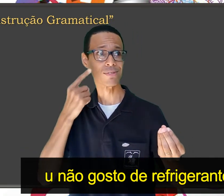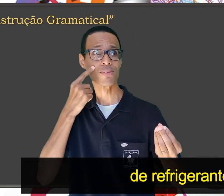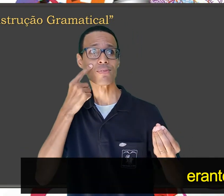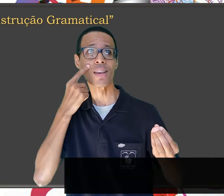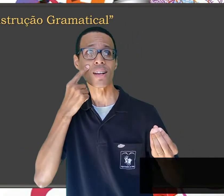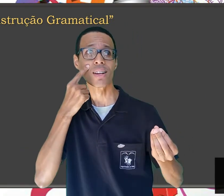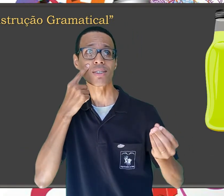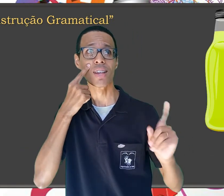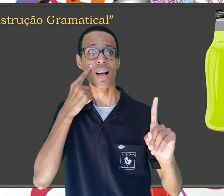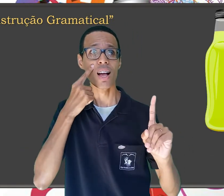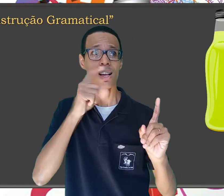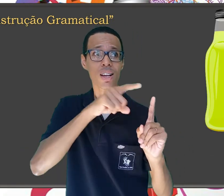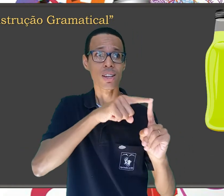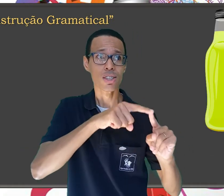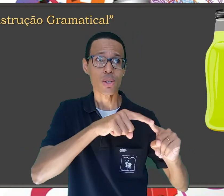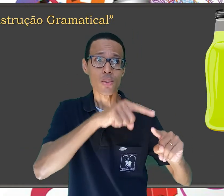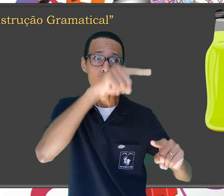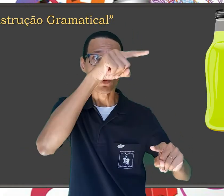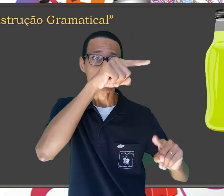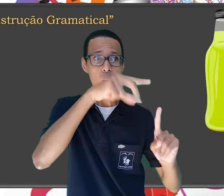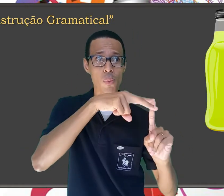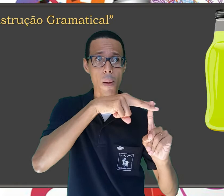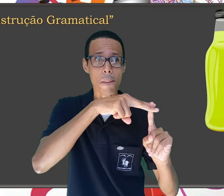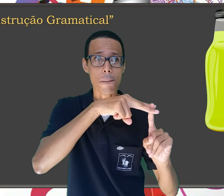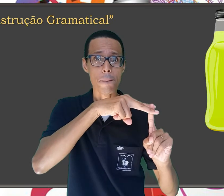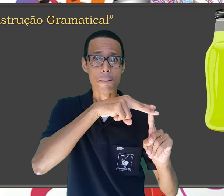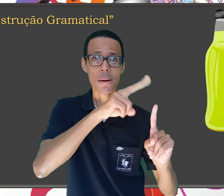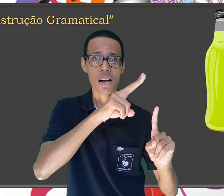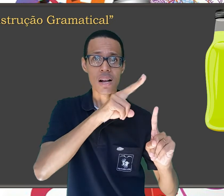e diz não gostar.